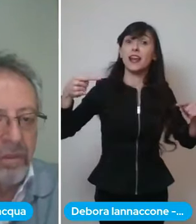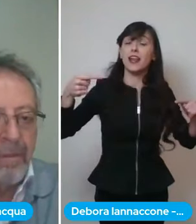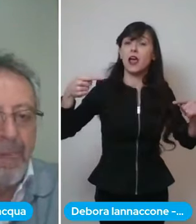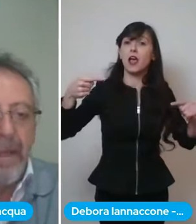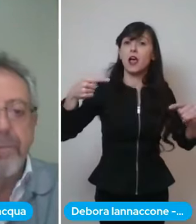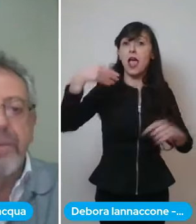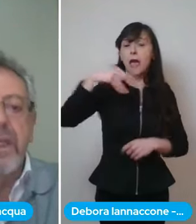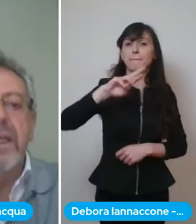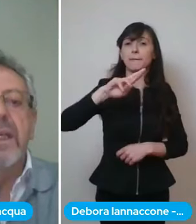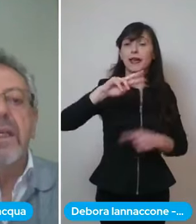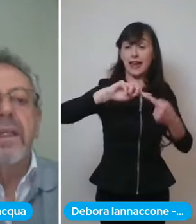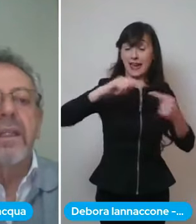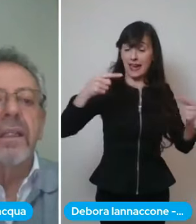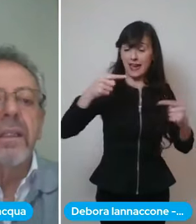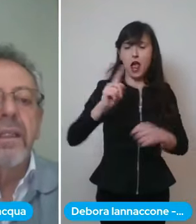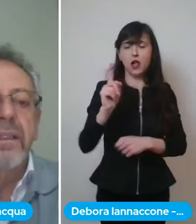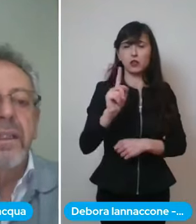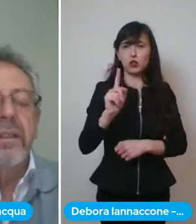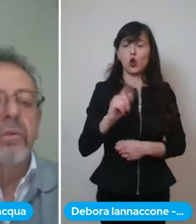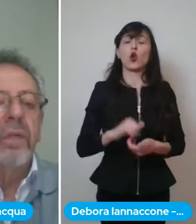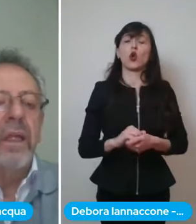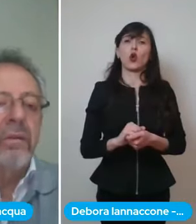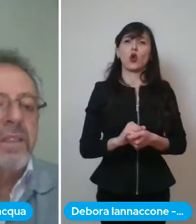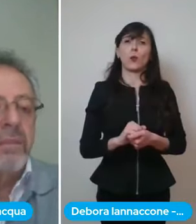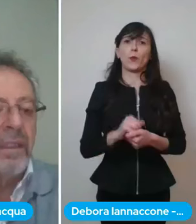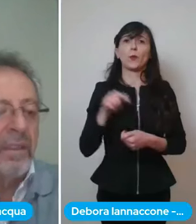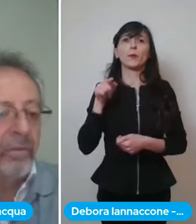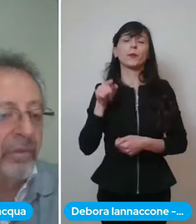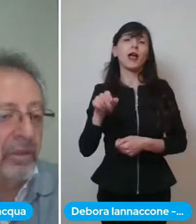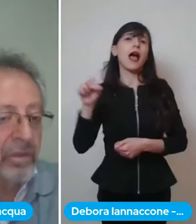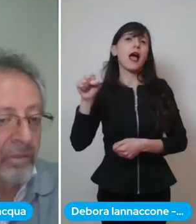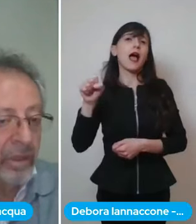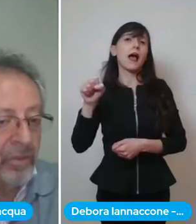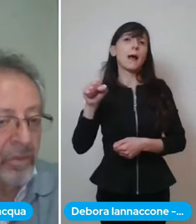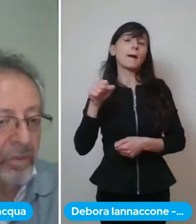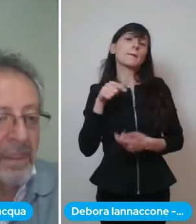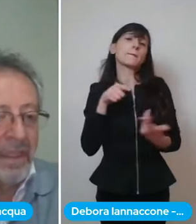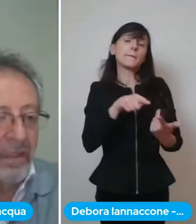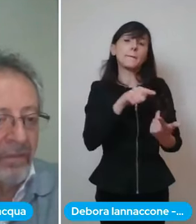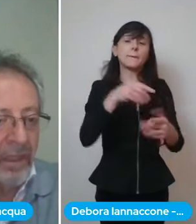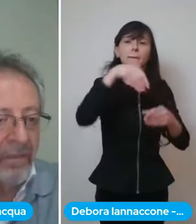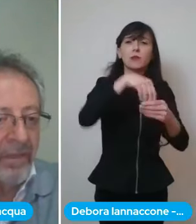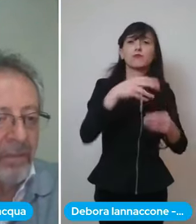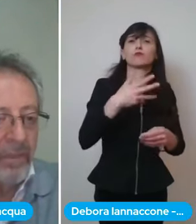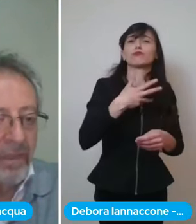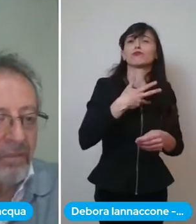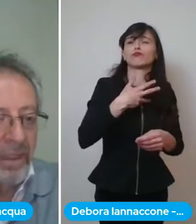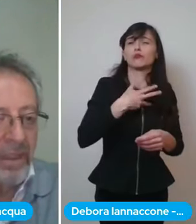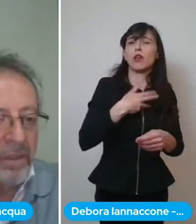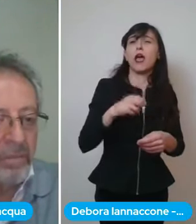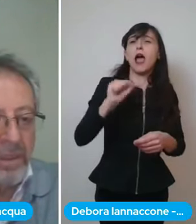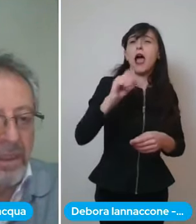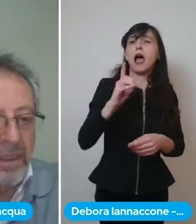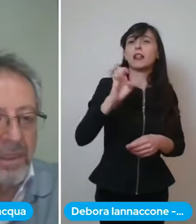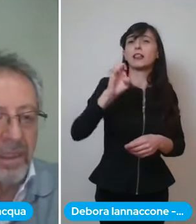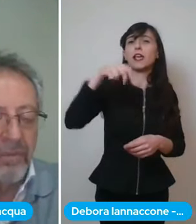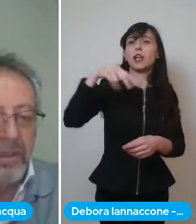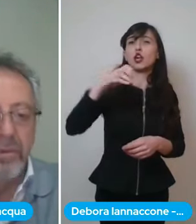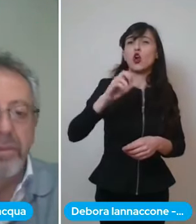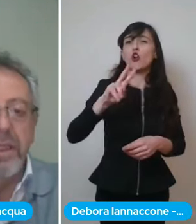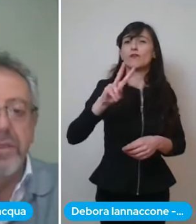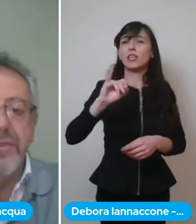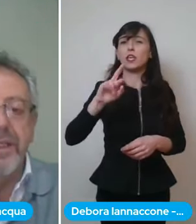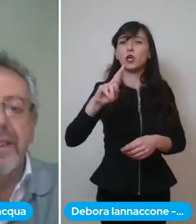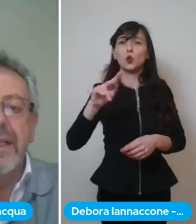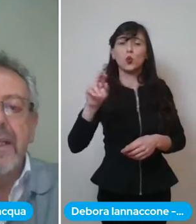è un vaccino che è inoculato insieme all'Adenovirus e quindi ci può stare che viene la febbre che viene la spossatezza che